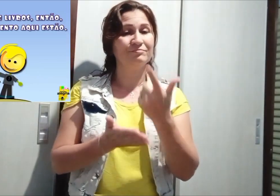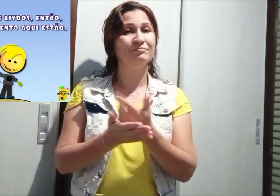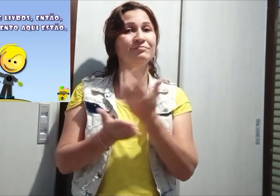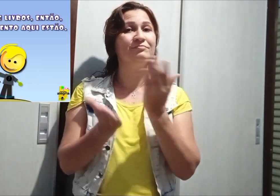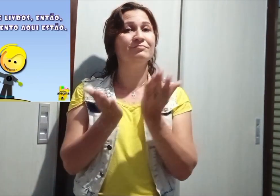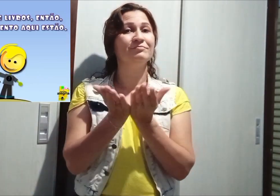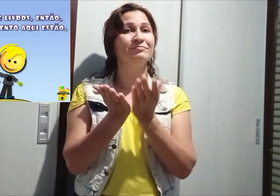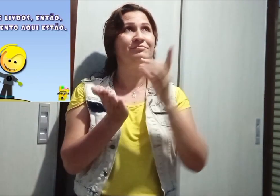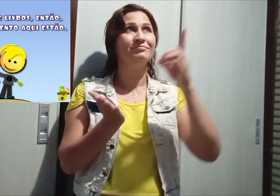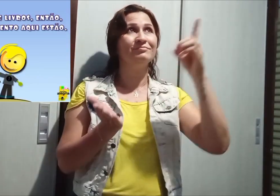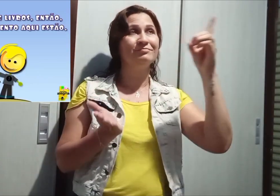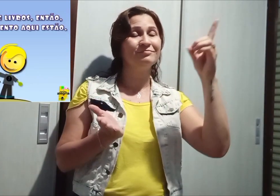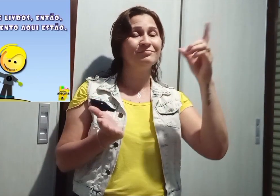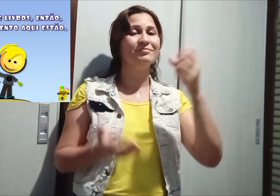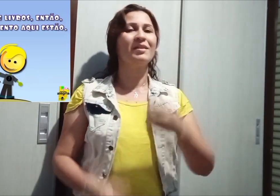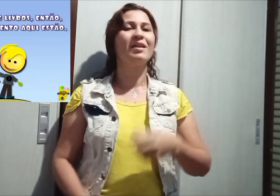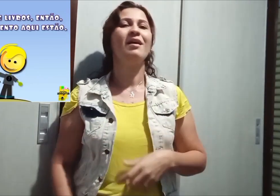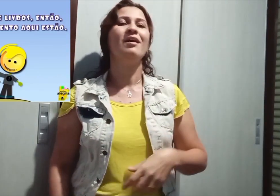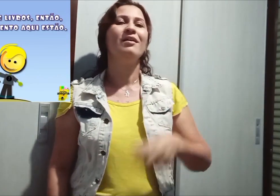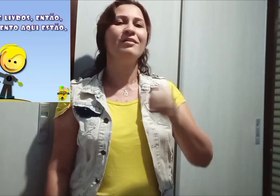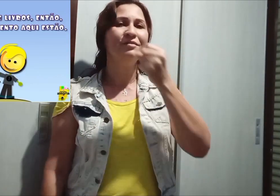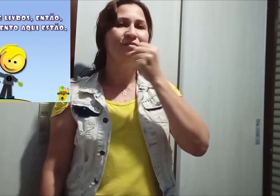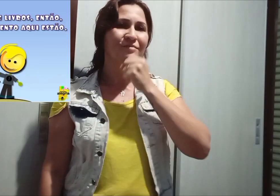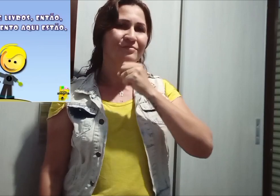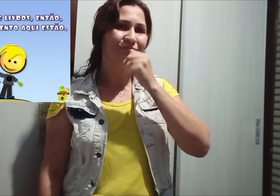Testamento a questão.